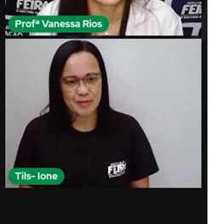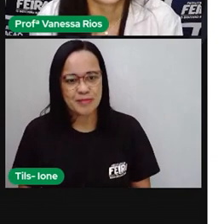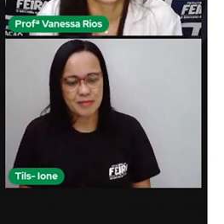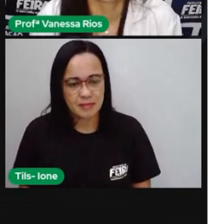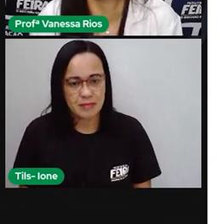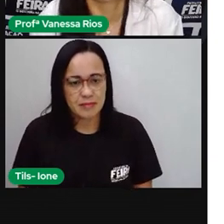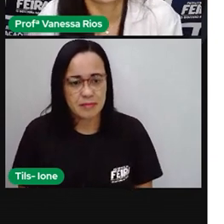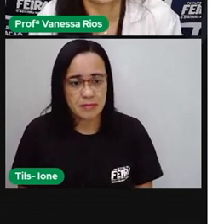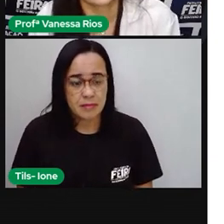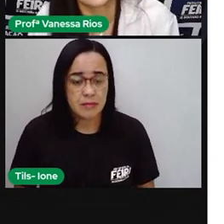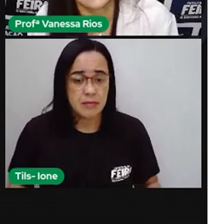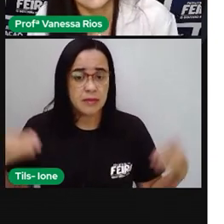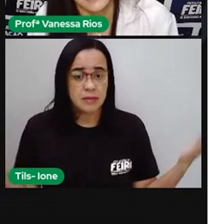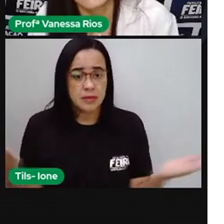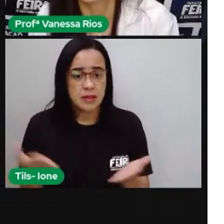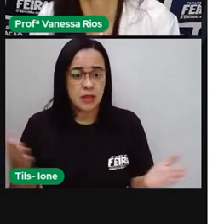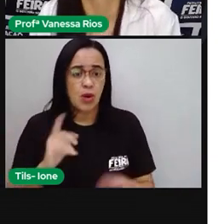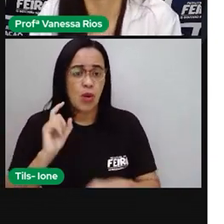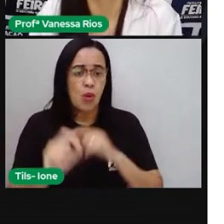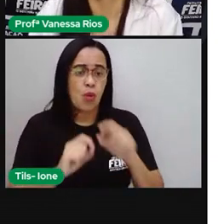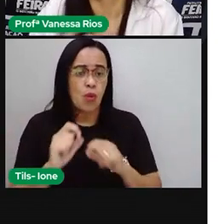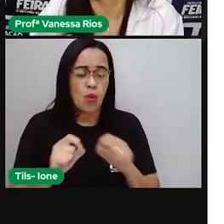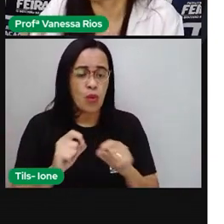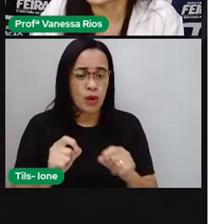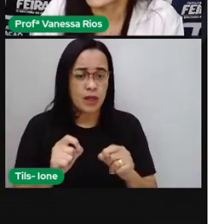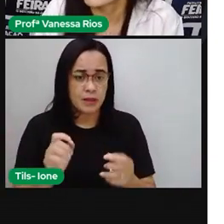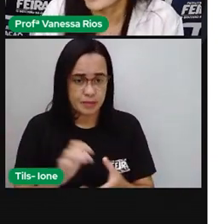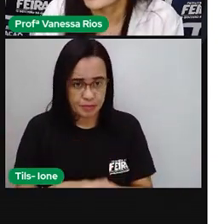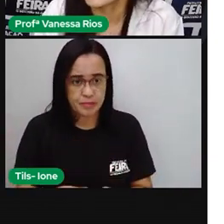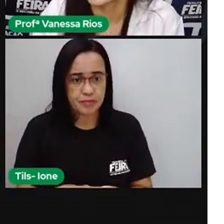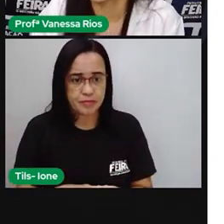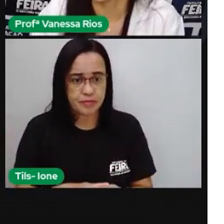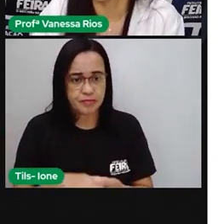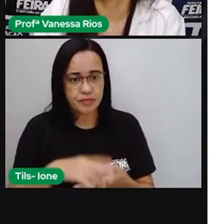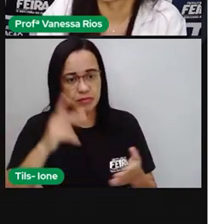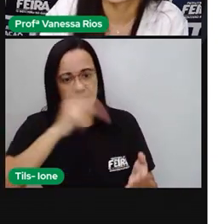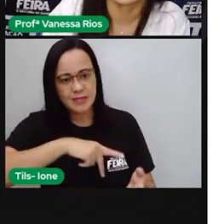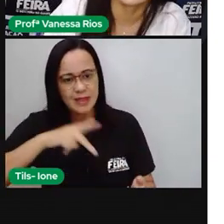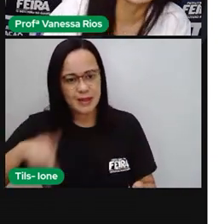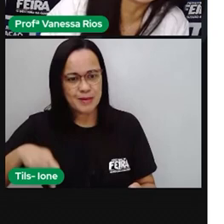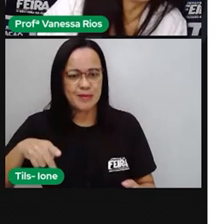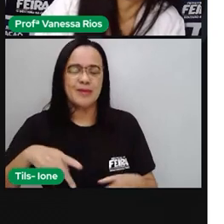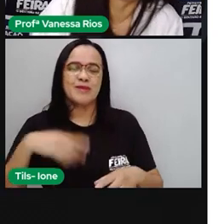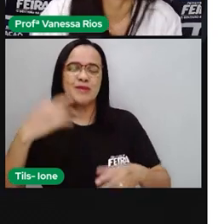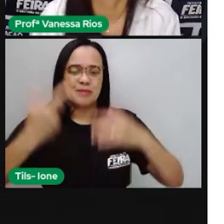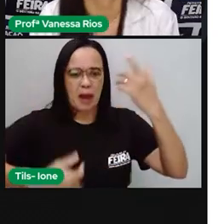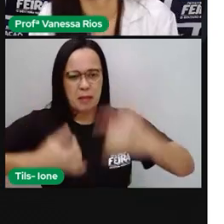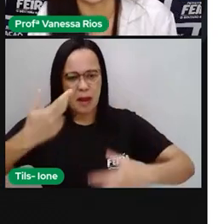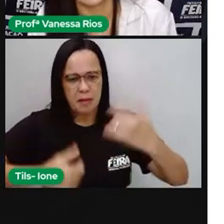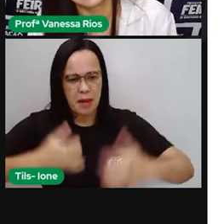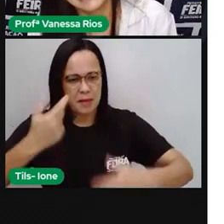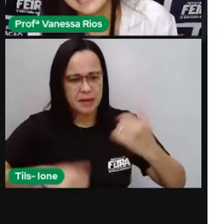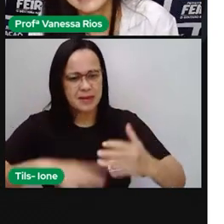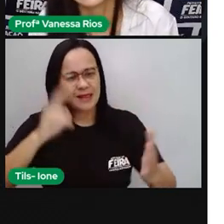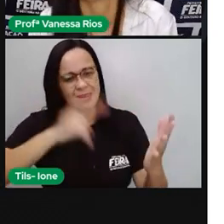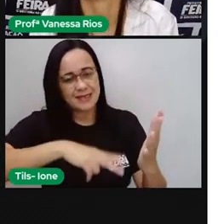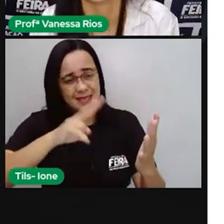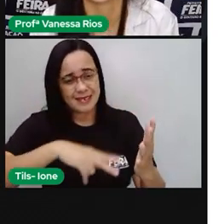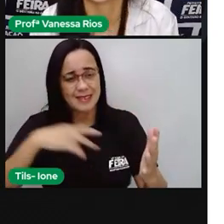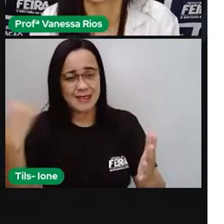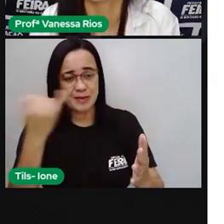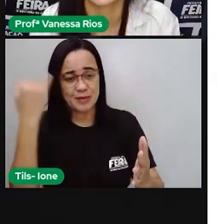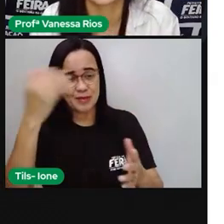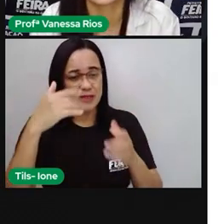E aí agora a gente vai fazer algo que a Pró está falando aí, né? Da importância da leitura, de começar a ler,